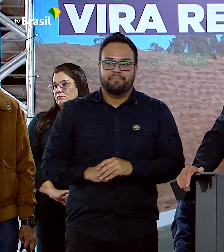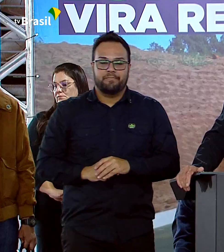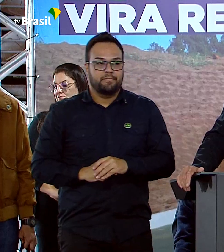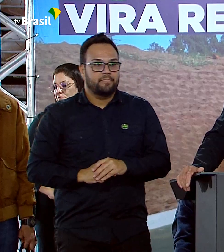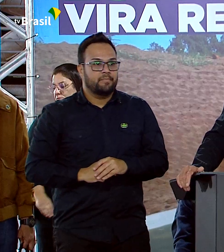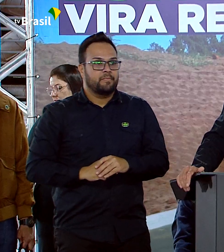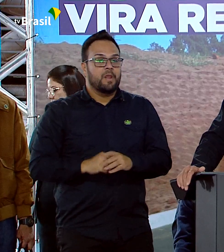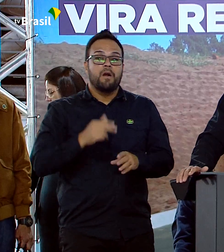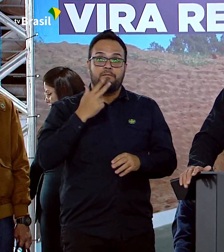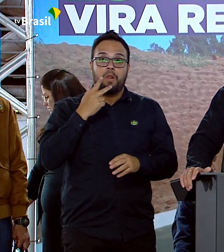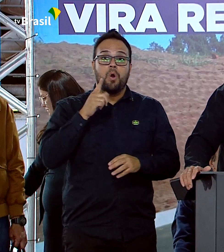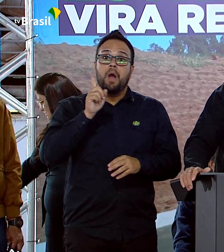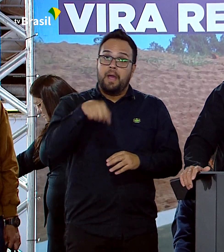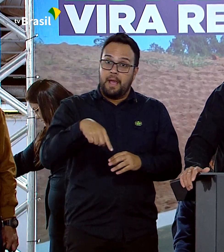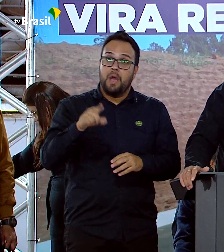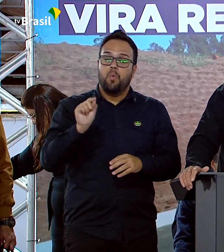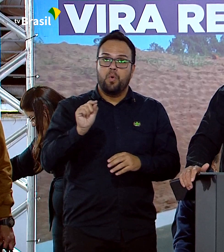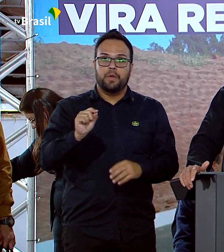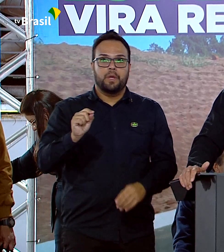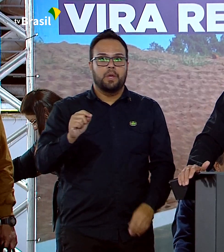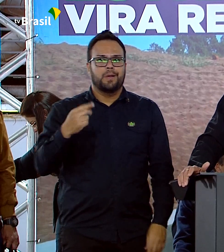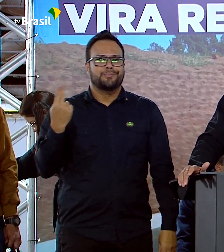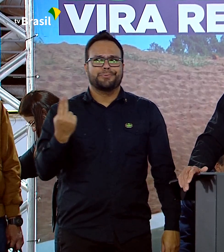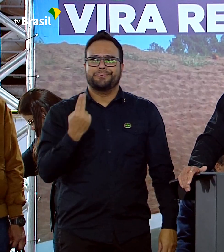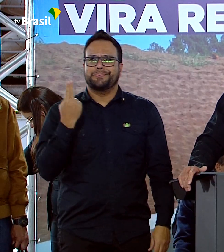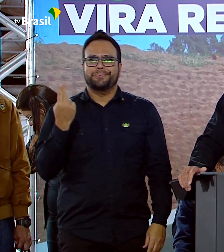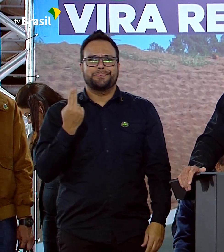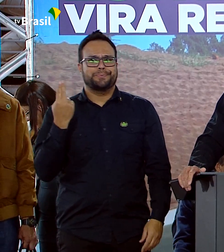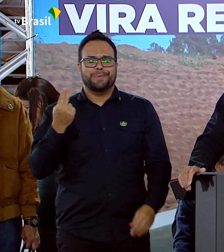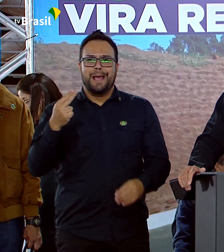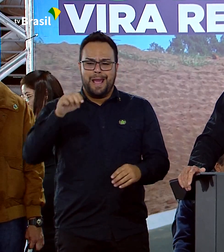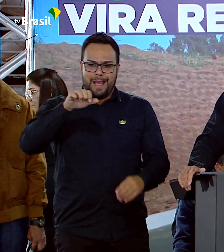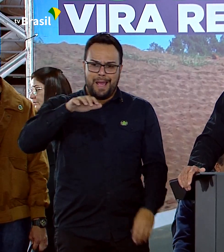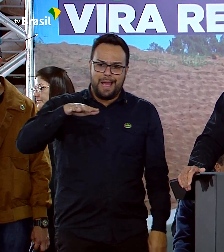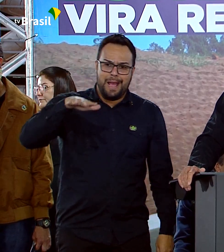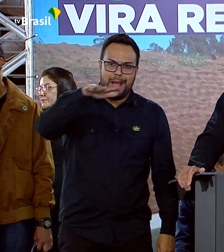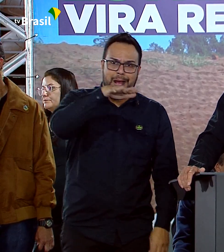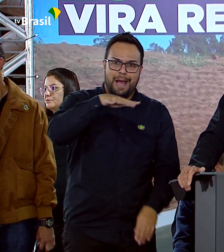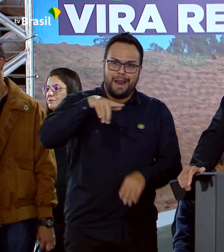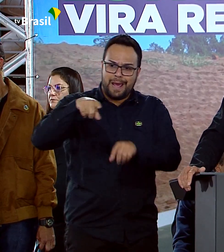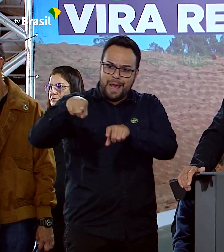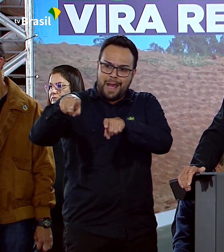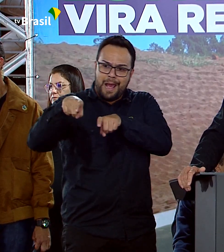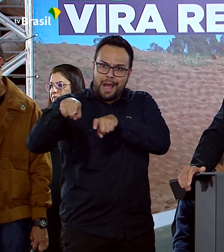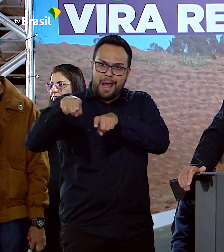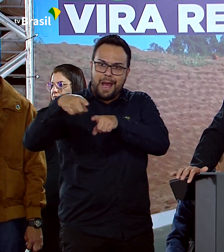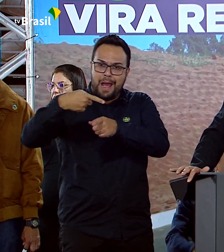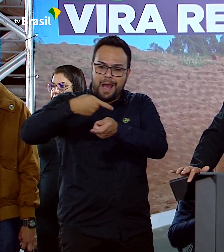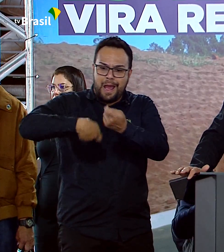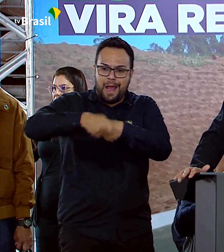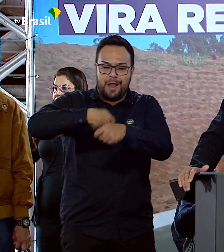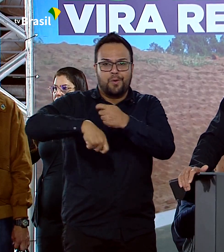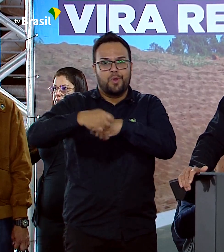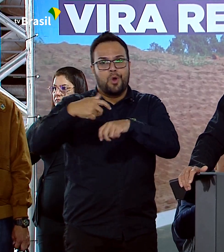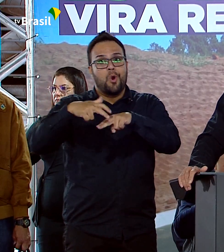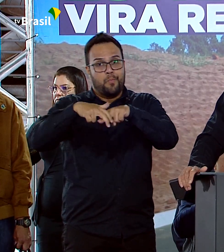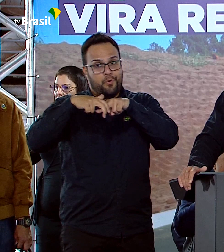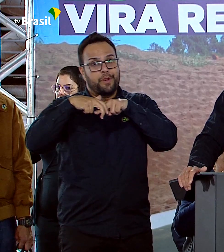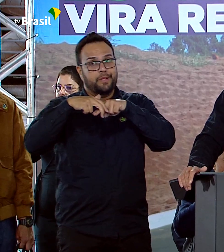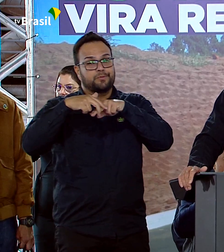Isso é uma riqueza, o nosso agronegócio. E as riquezas são cobiçadas.